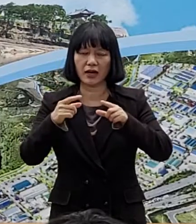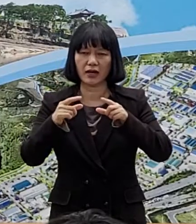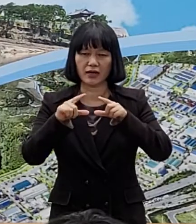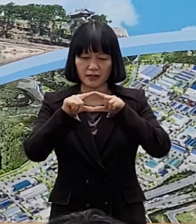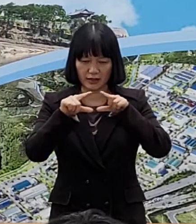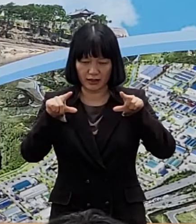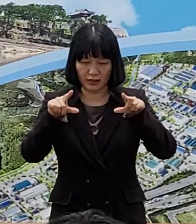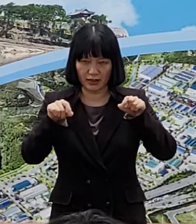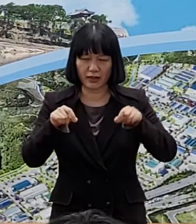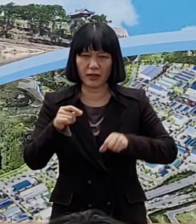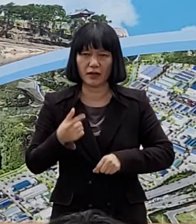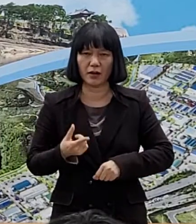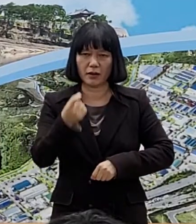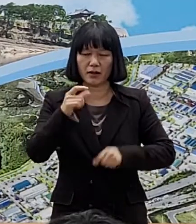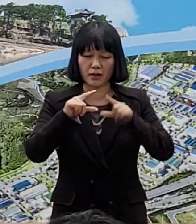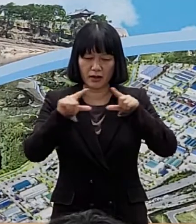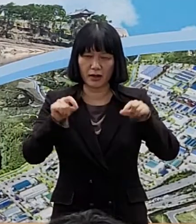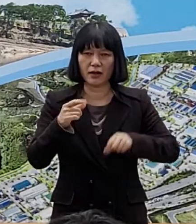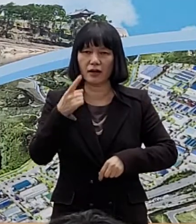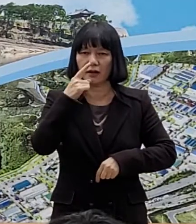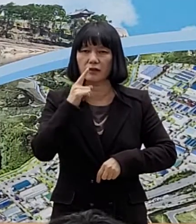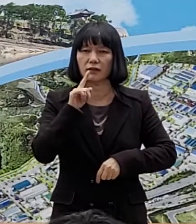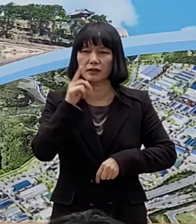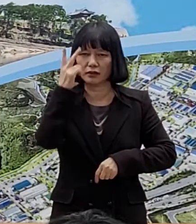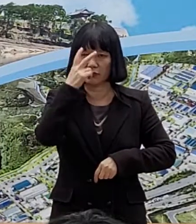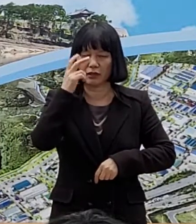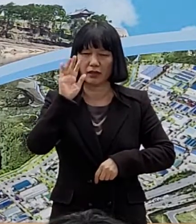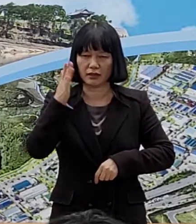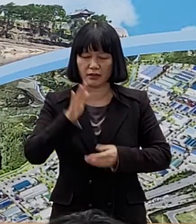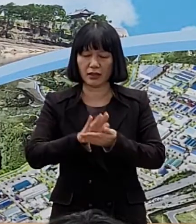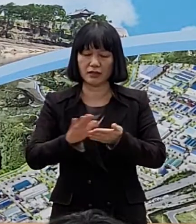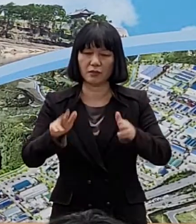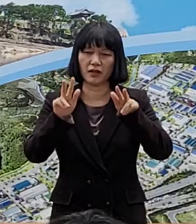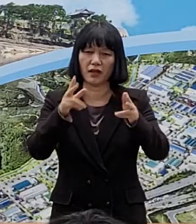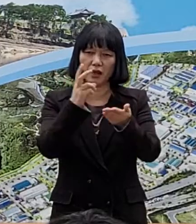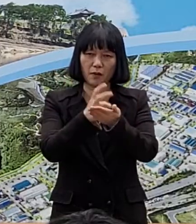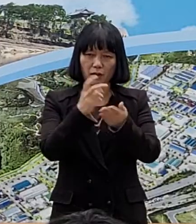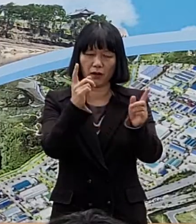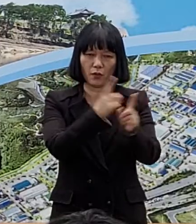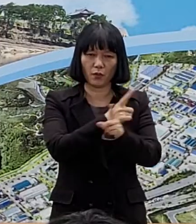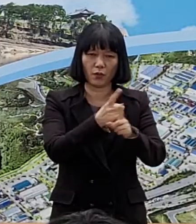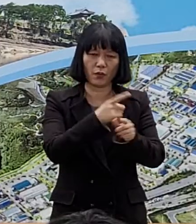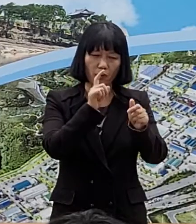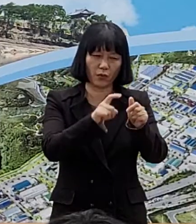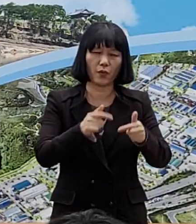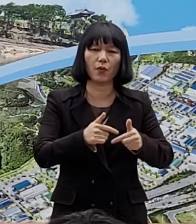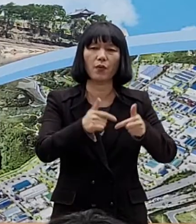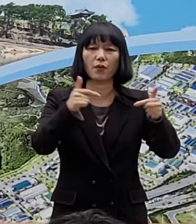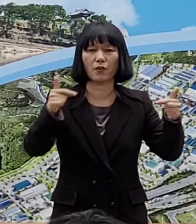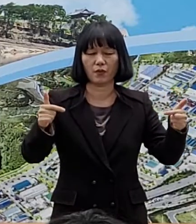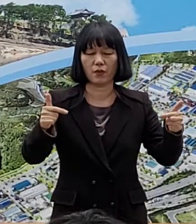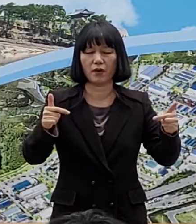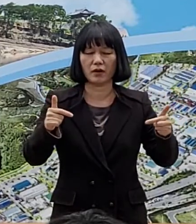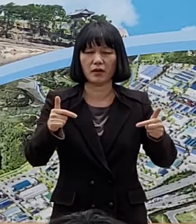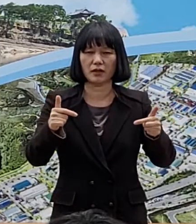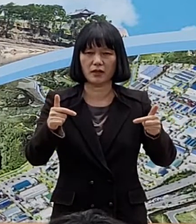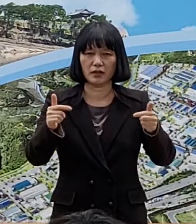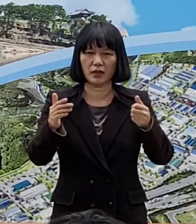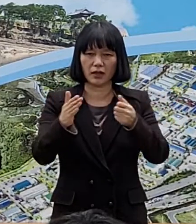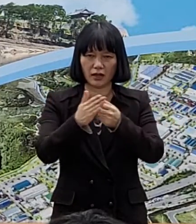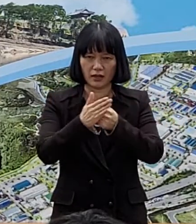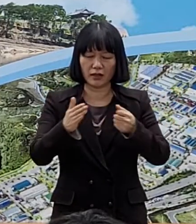받으시기 바랍니다. 이번 방역 지침 변경은 확진자 급증에 대응하여